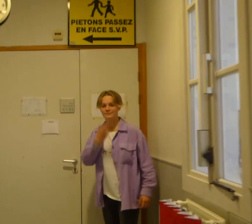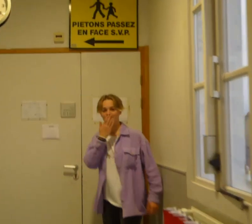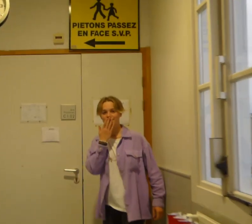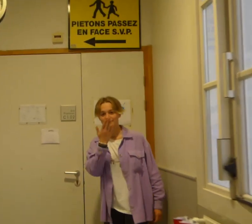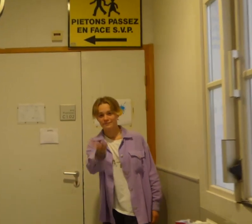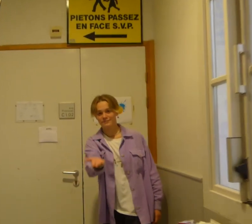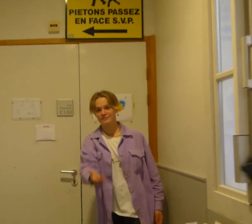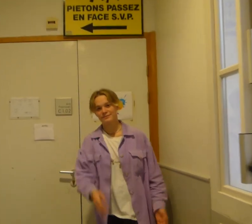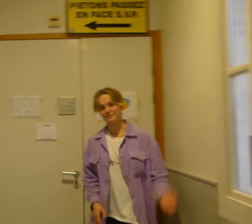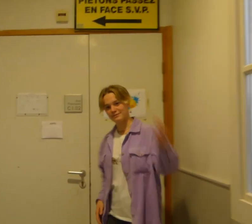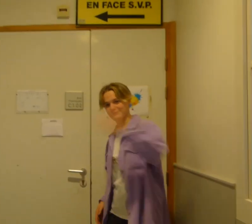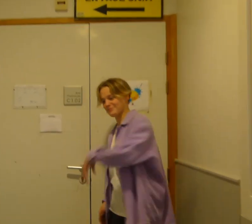Bonjour à tous, suivez-moi.